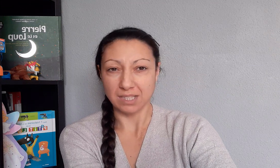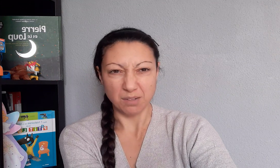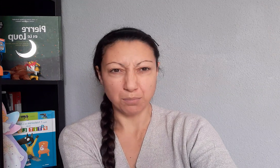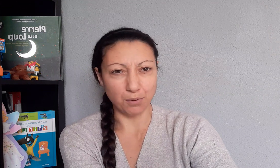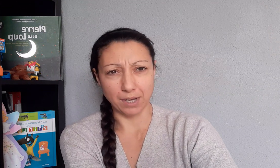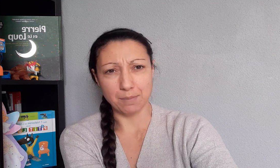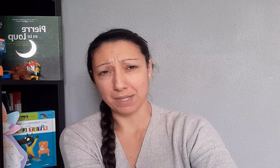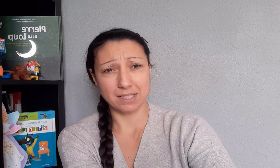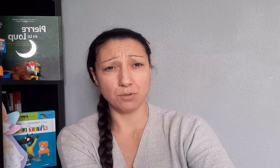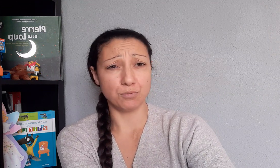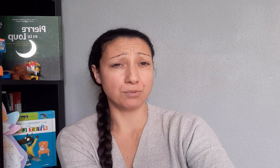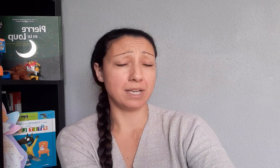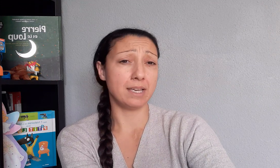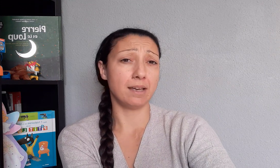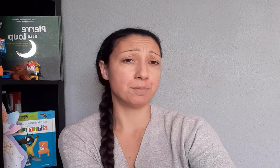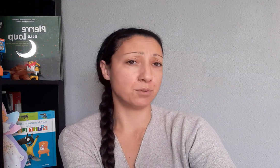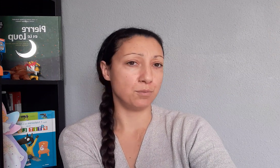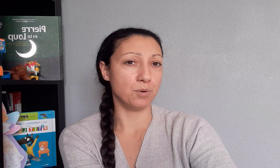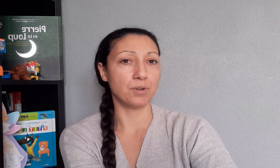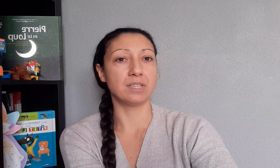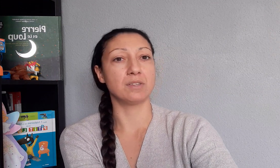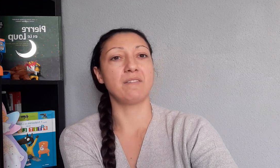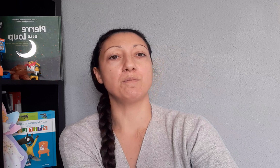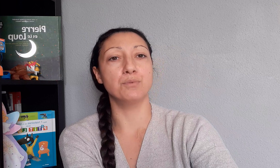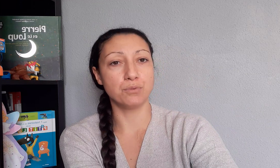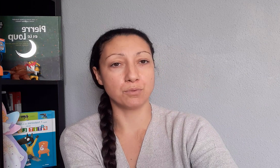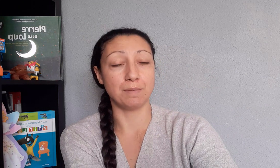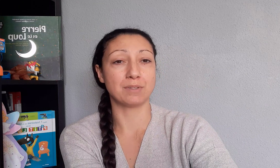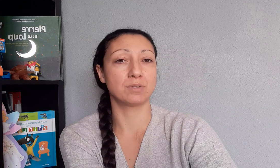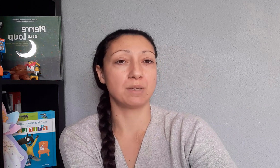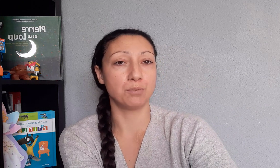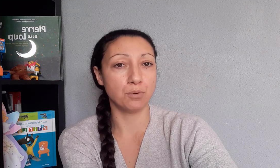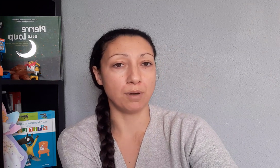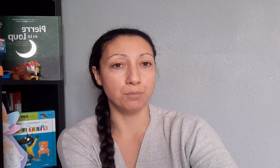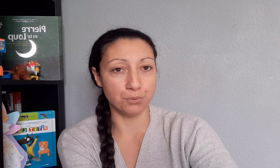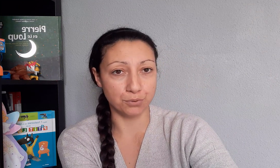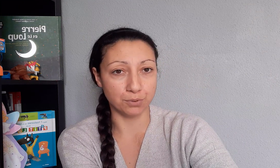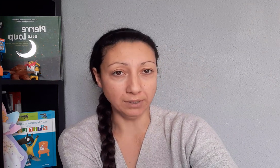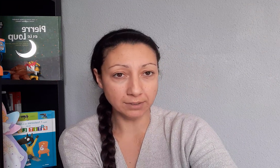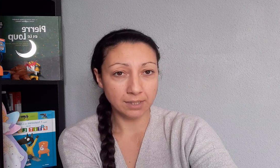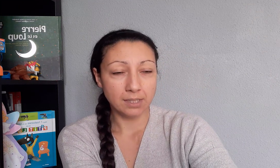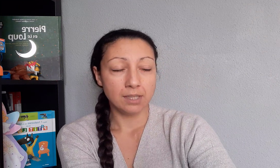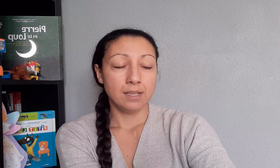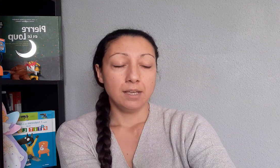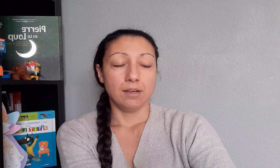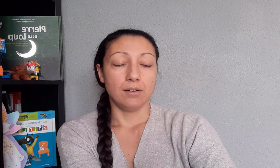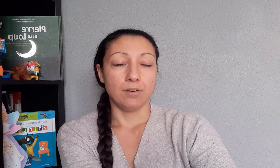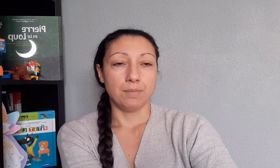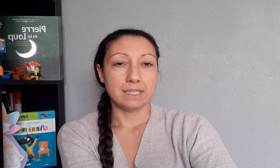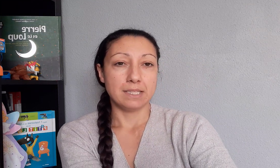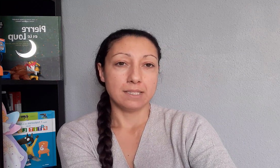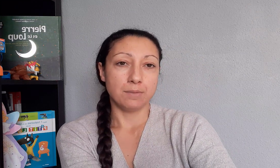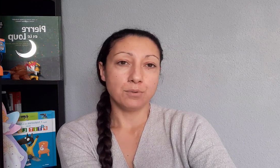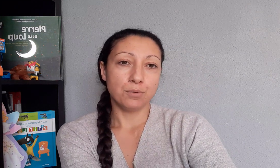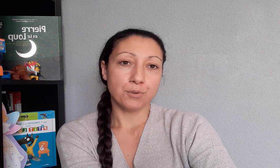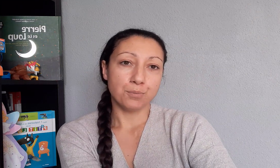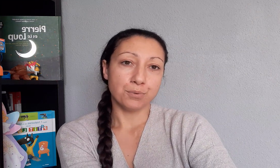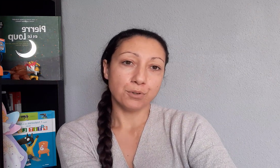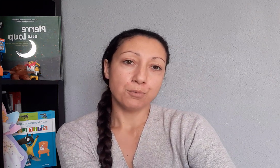qu'ils pleuraient parce qu'ils le voulaient absolument et qu en avaient besoin parce que c'était pour eux un besoin, c'était beaucoup mieux pour eux de